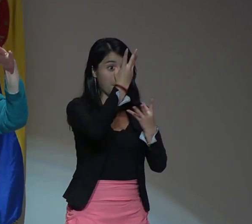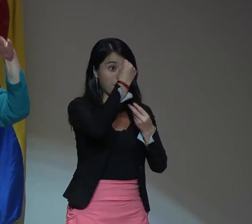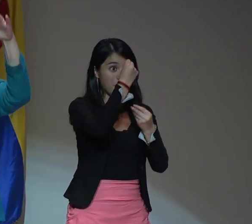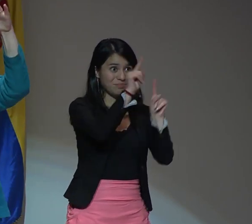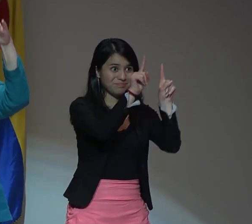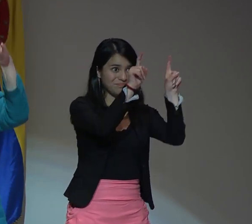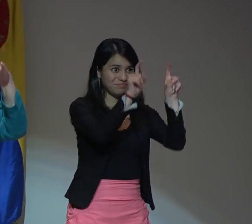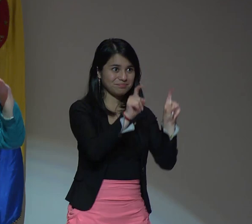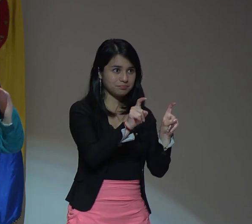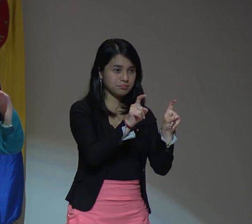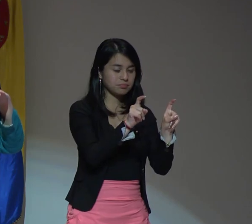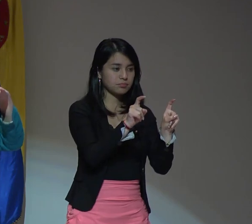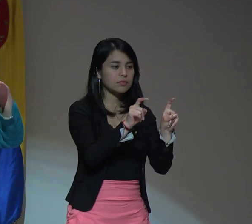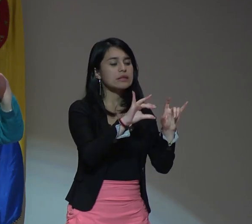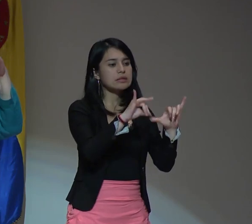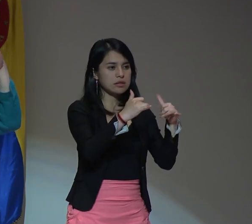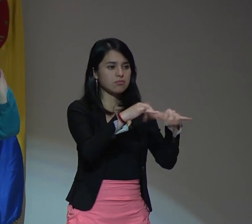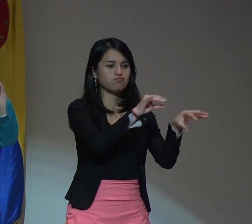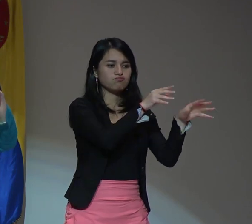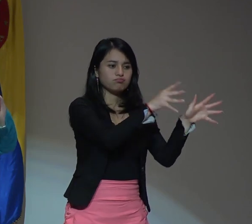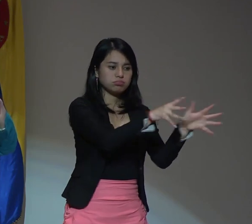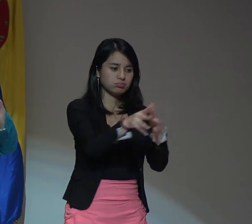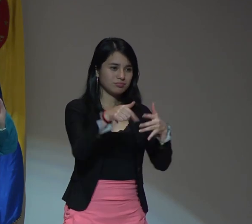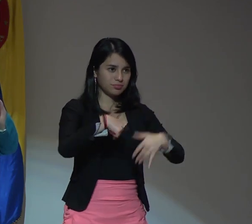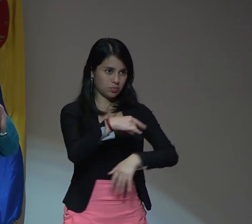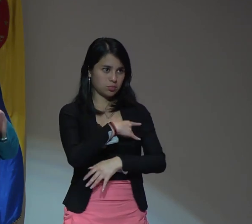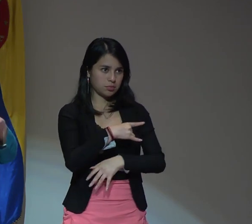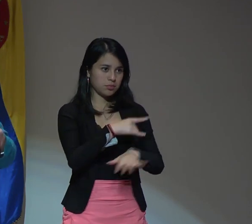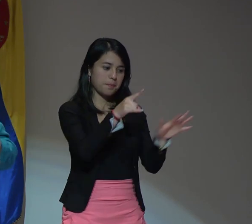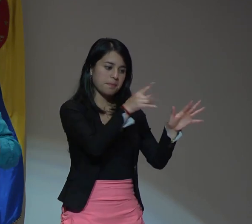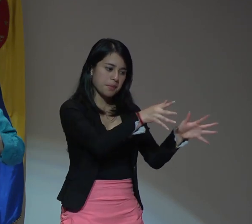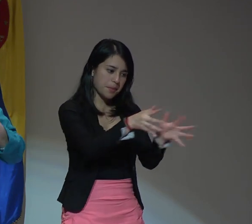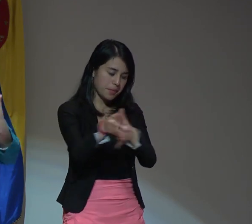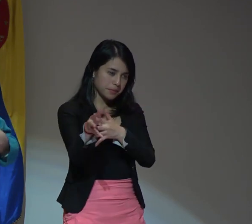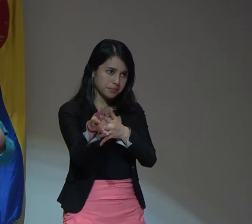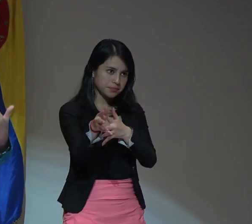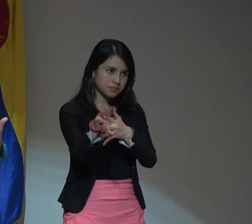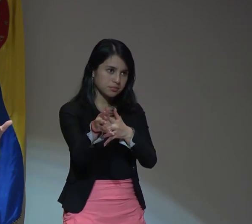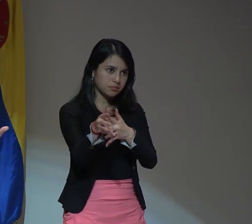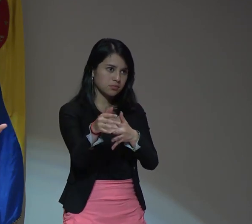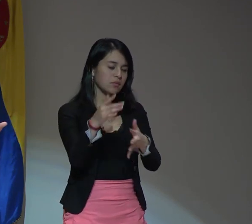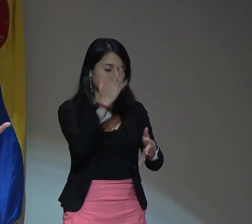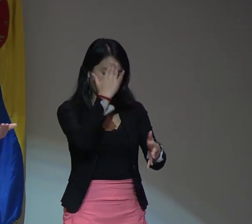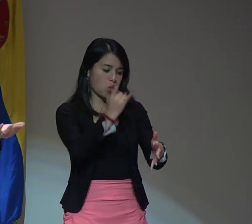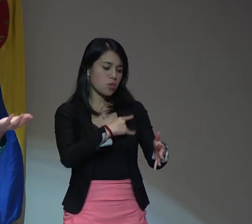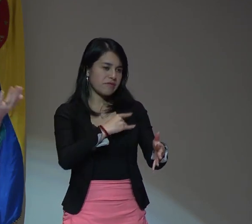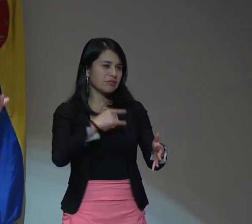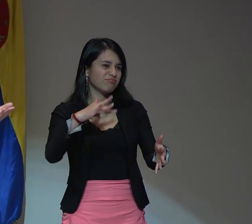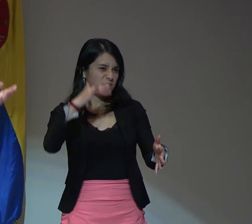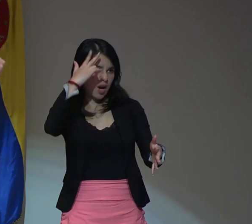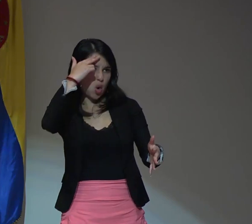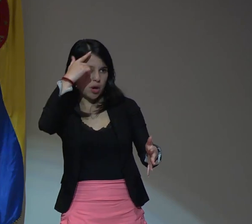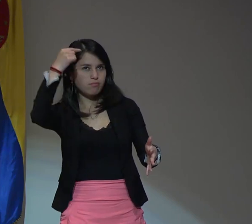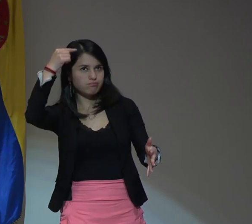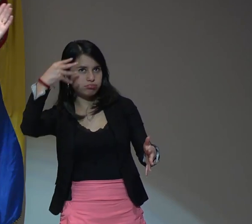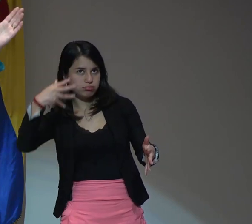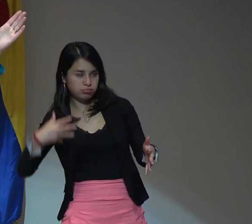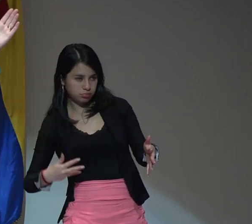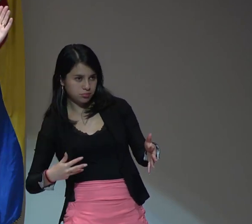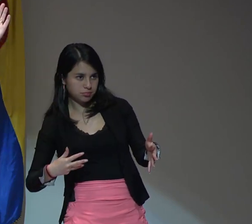que enseña la universidad con toda su lógica que viene